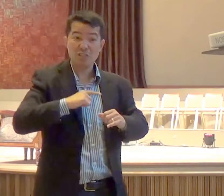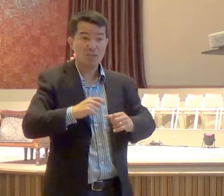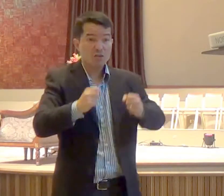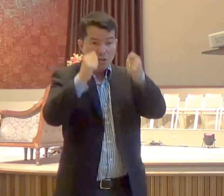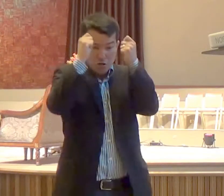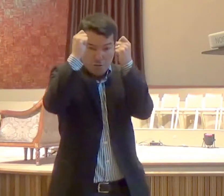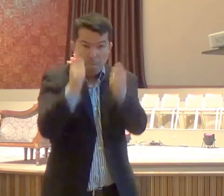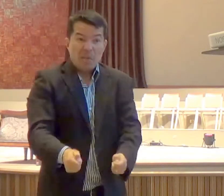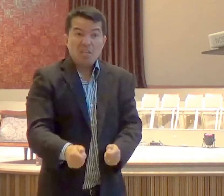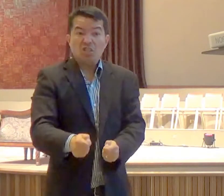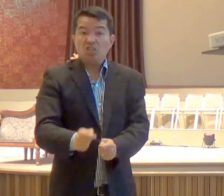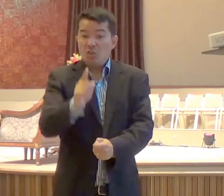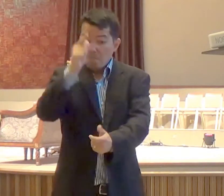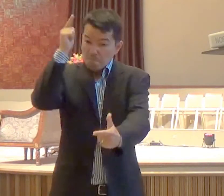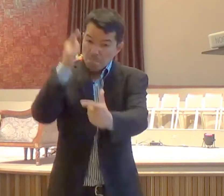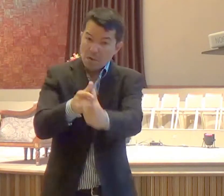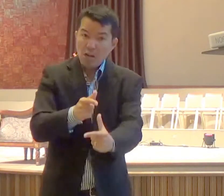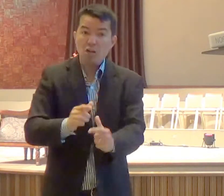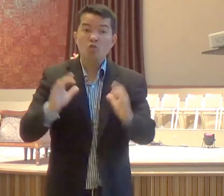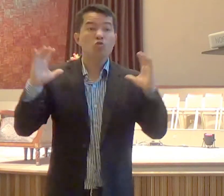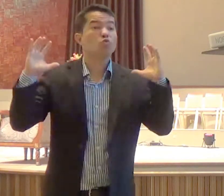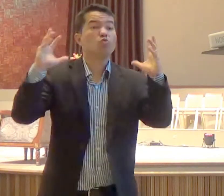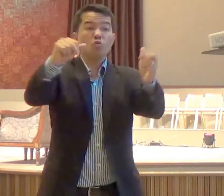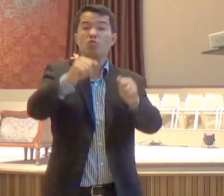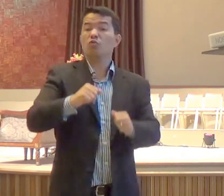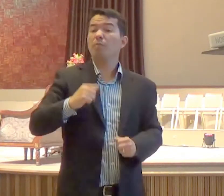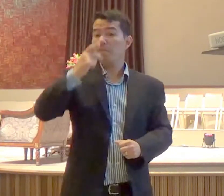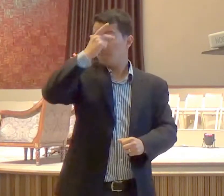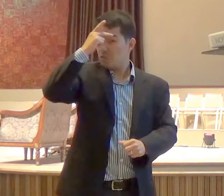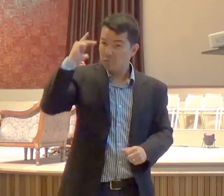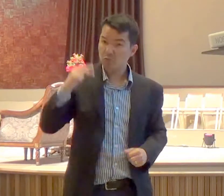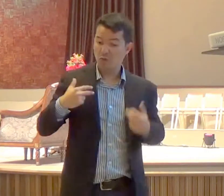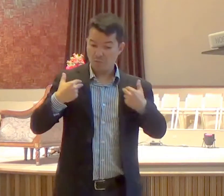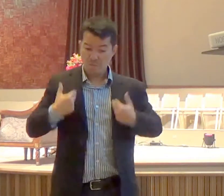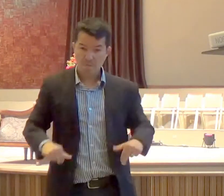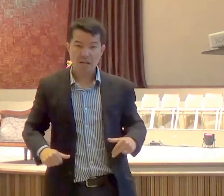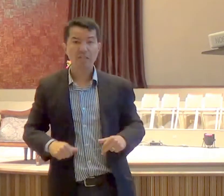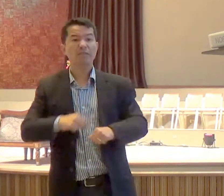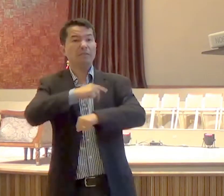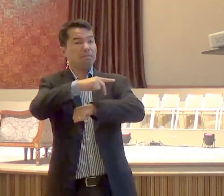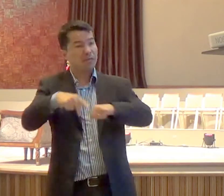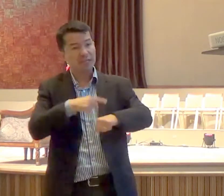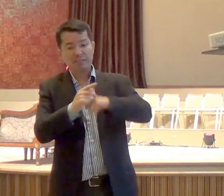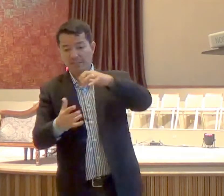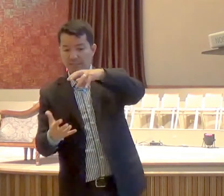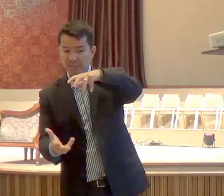de todos os reinos da terra, de todos os países, as nações estão diante de Deus,